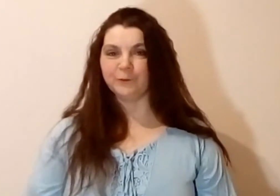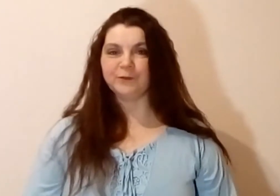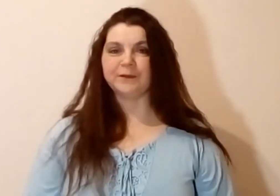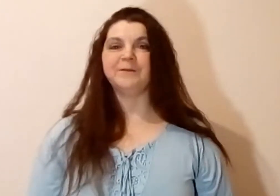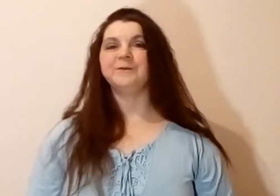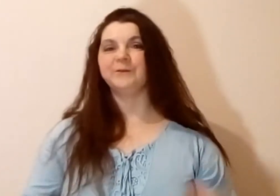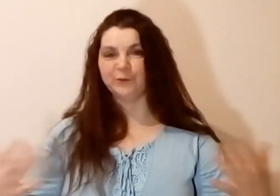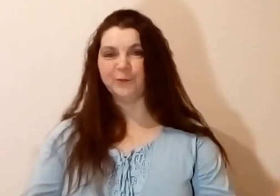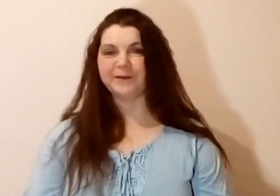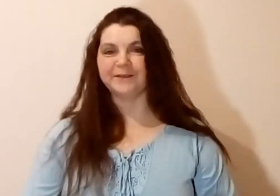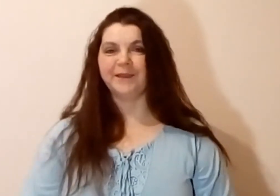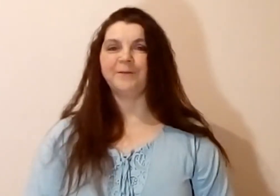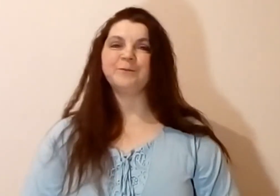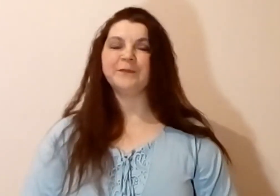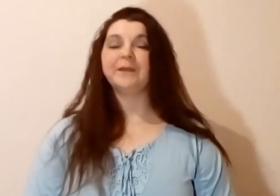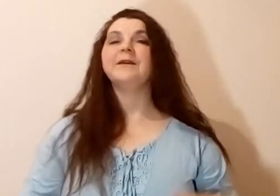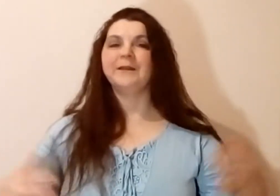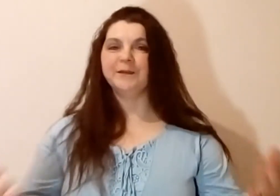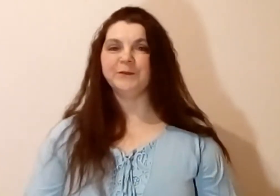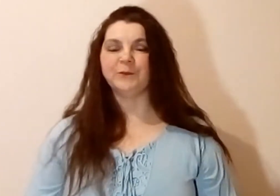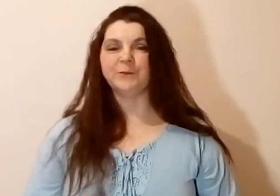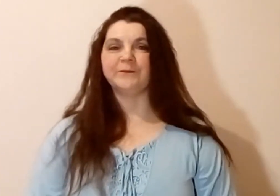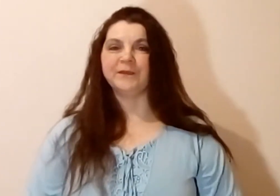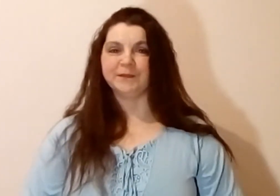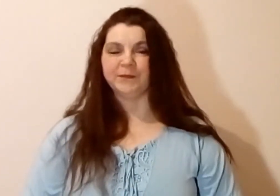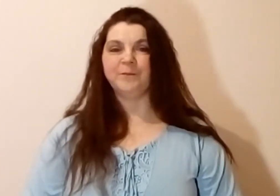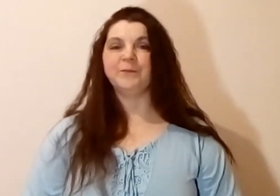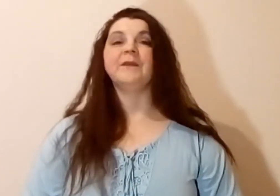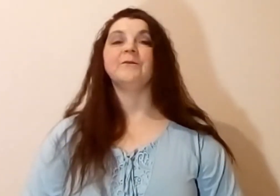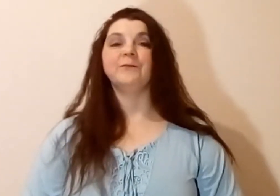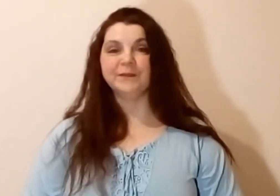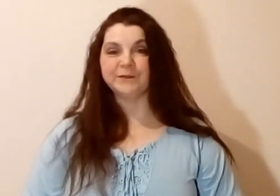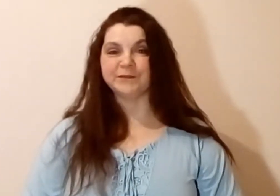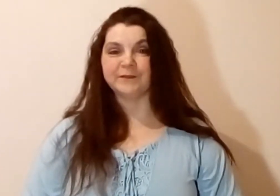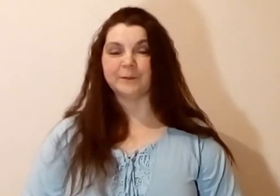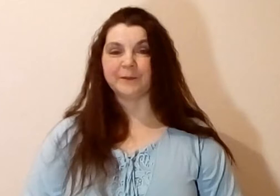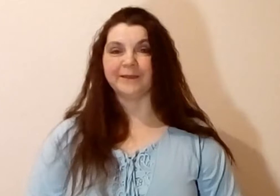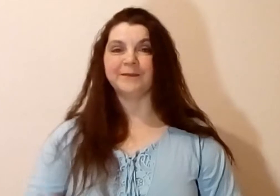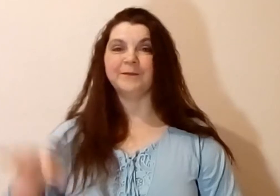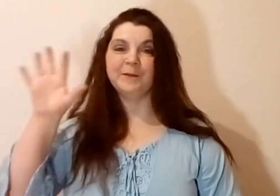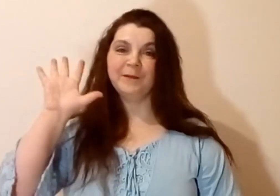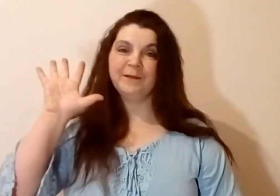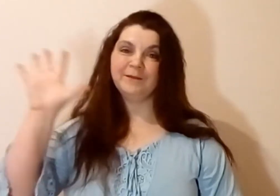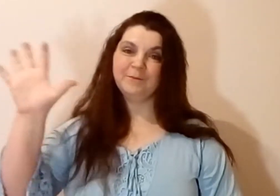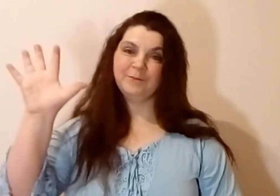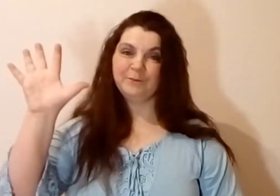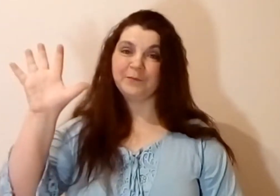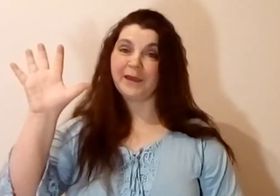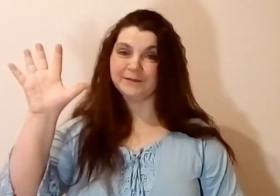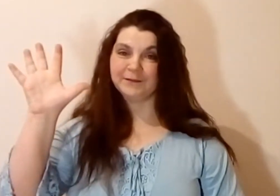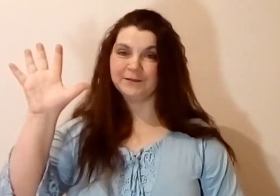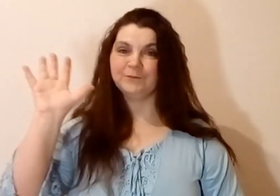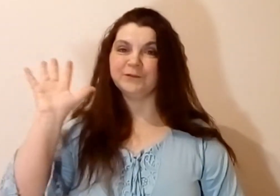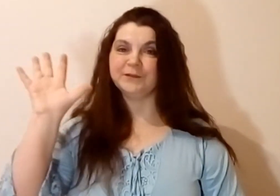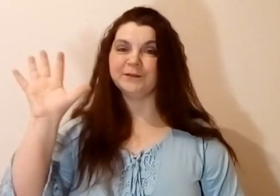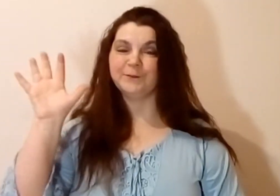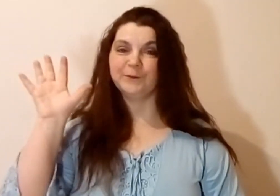утро, добрый день, либо добрый вечер. И вы должны собрать пять вот этих вот